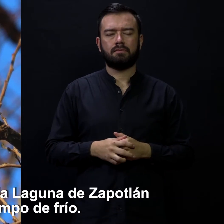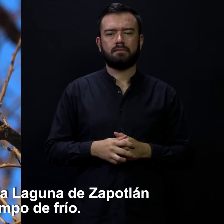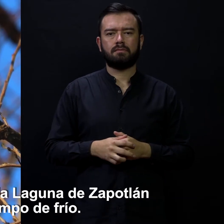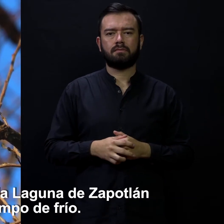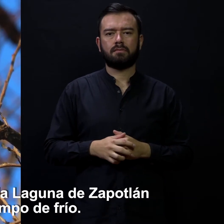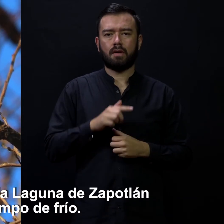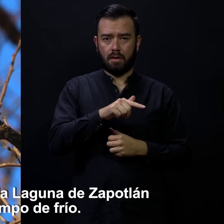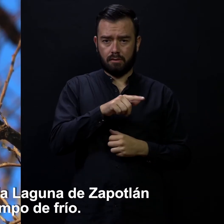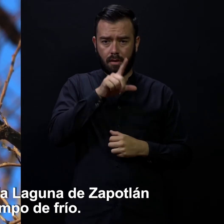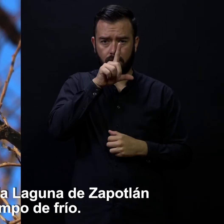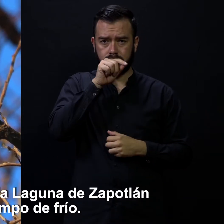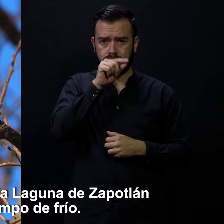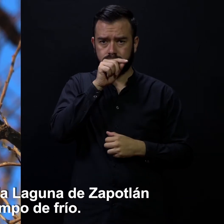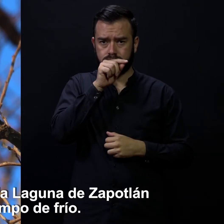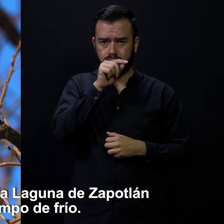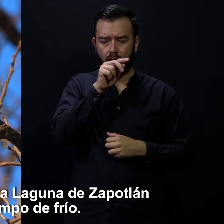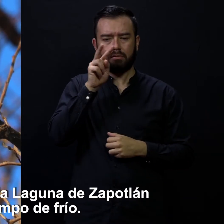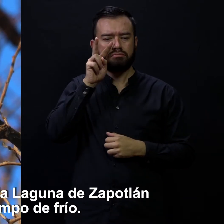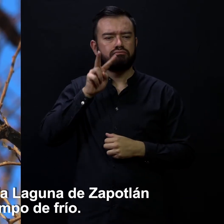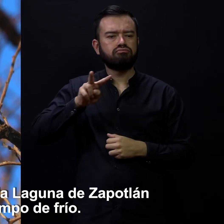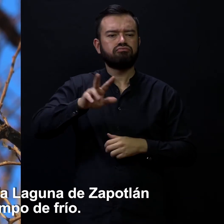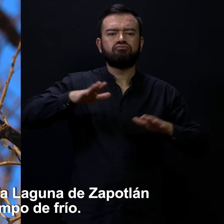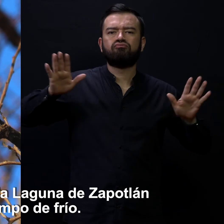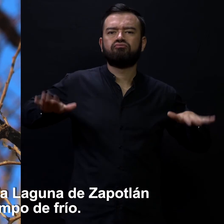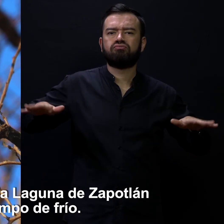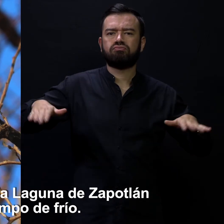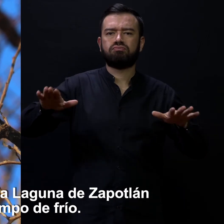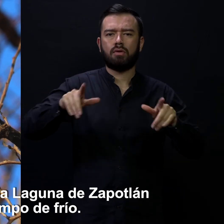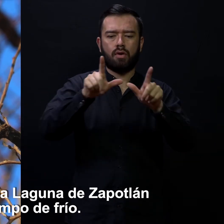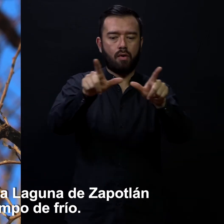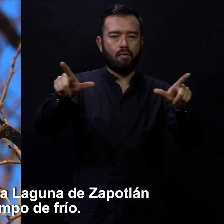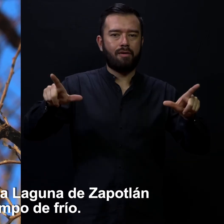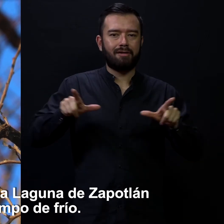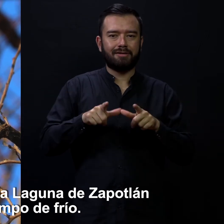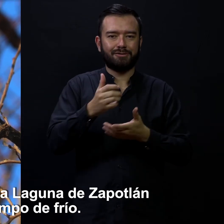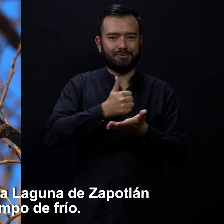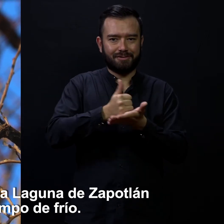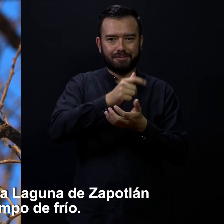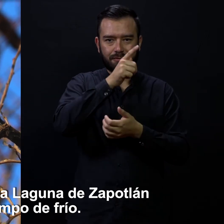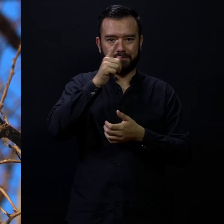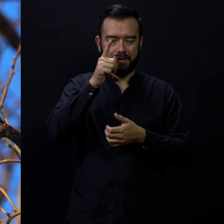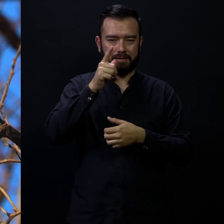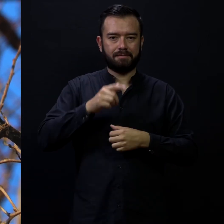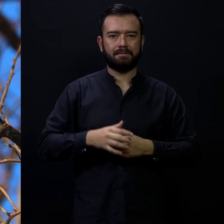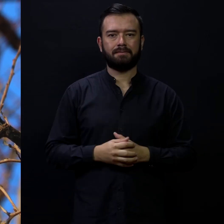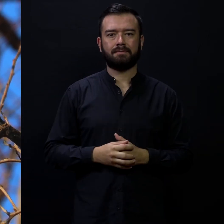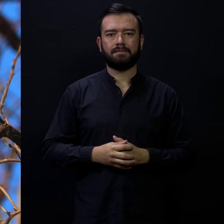esta ave visita la laguna de Zapotlán en tiempo de frío